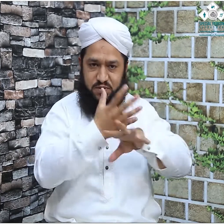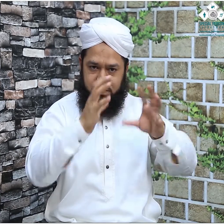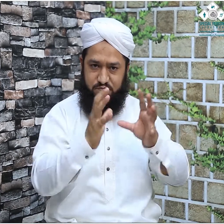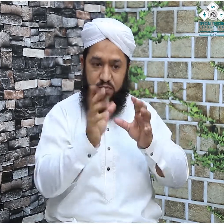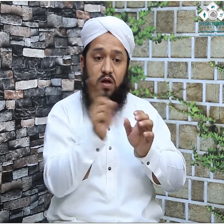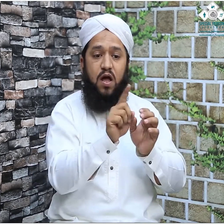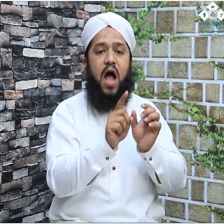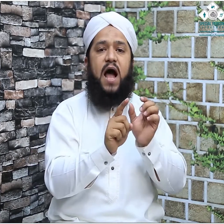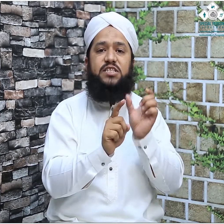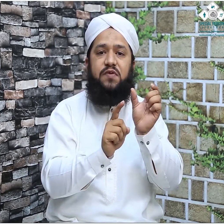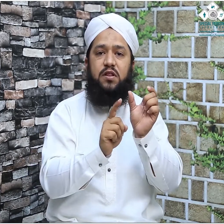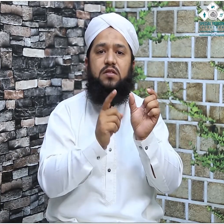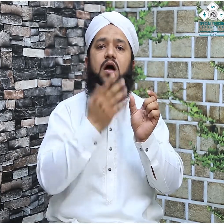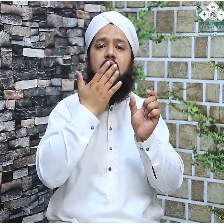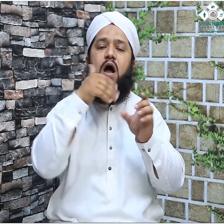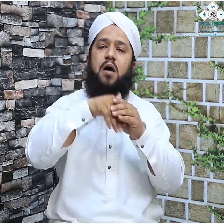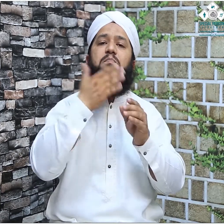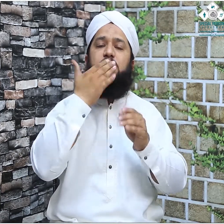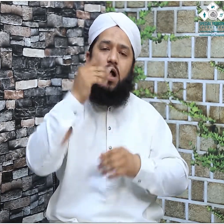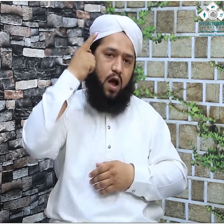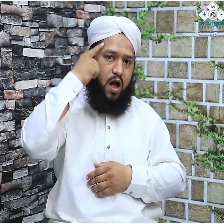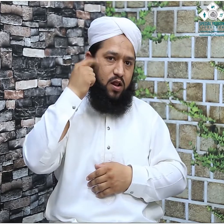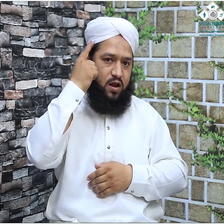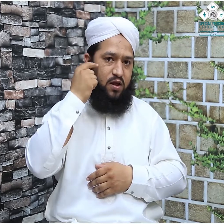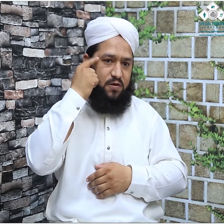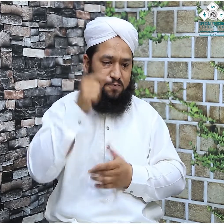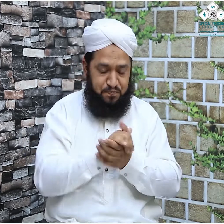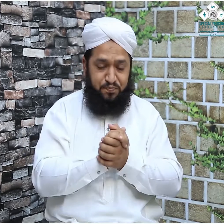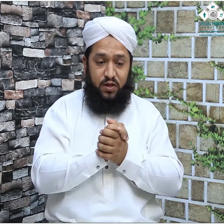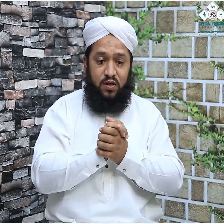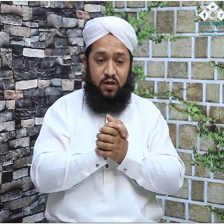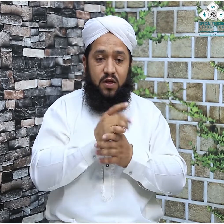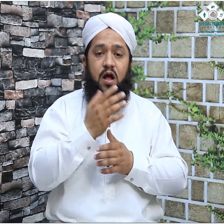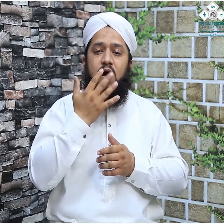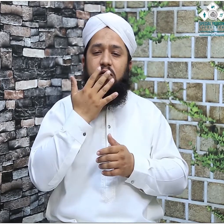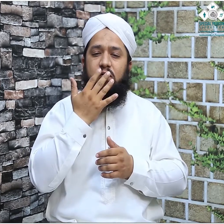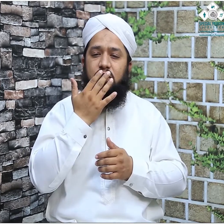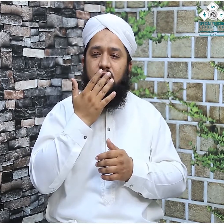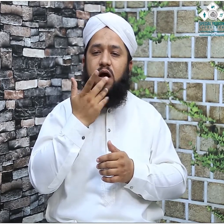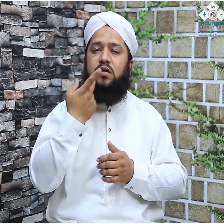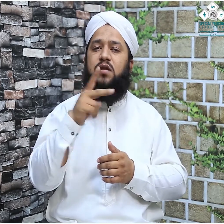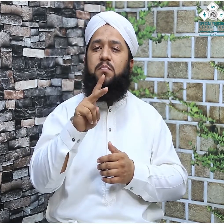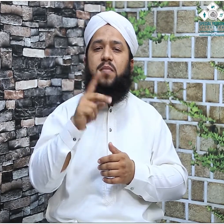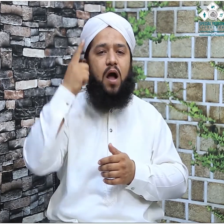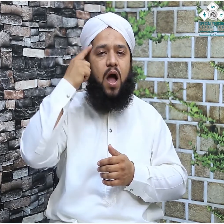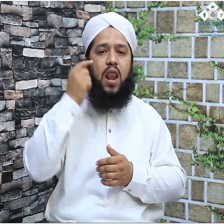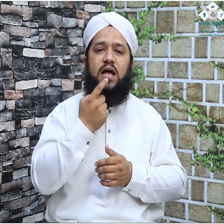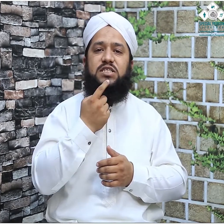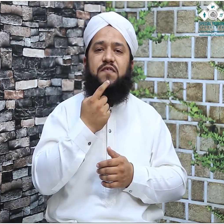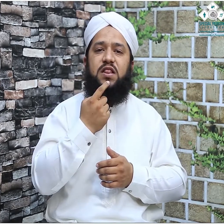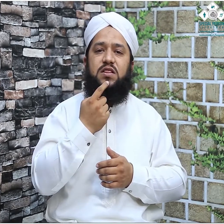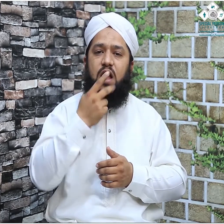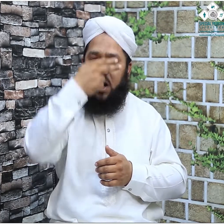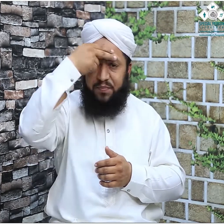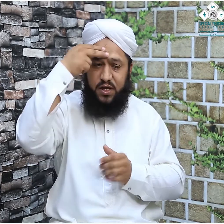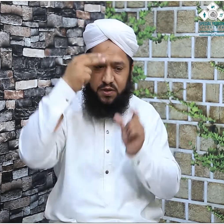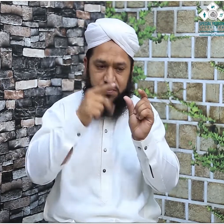بلیک سیاہ کلر کو کہتے ہیں اور یہ رنگ کے لیے نوملی کالے رنگ کے لیے بولا جاتا ہے حجرِ اسوت وہ سیاہ پتھر ہے